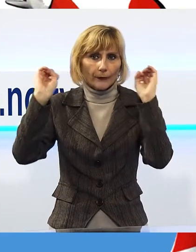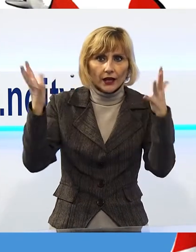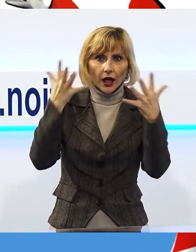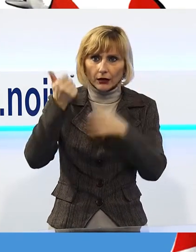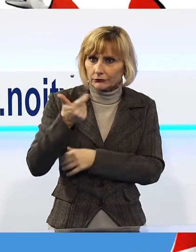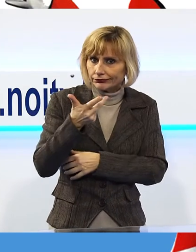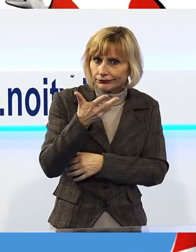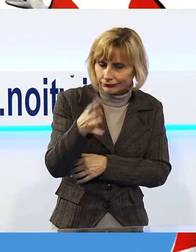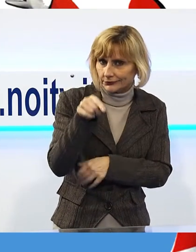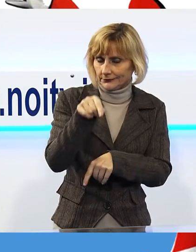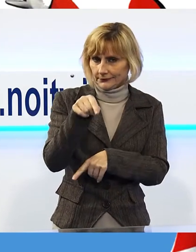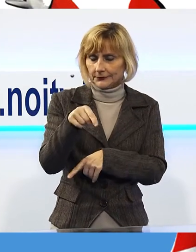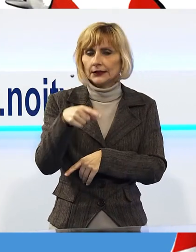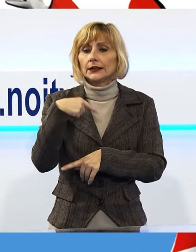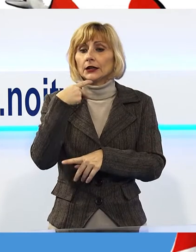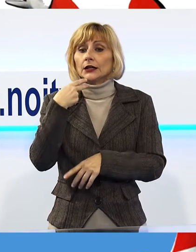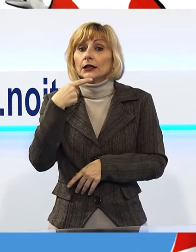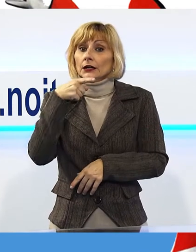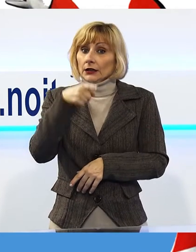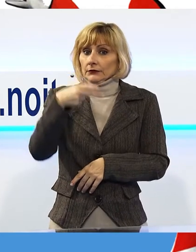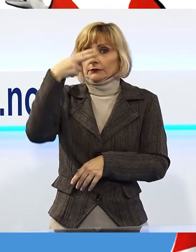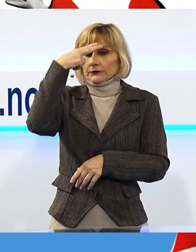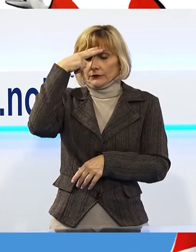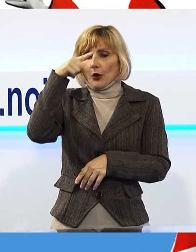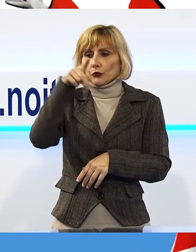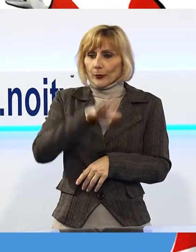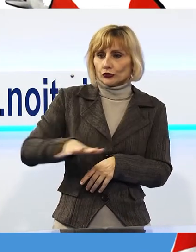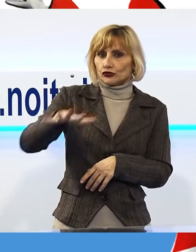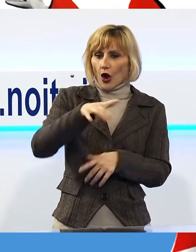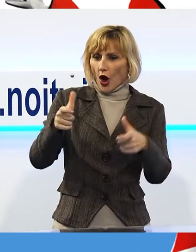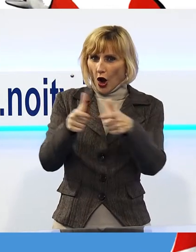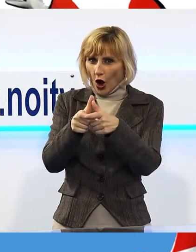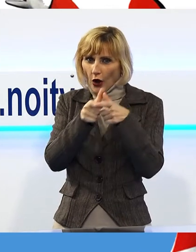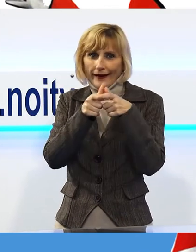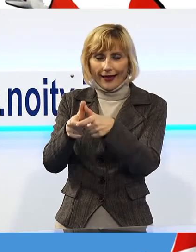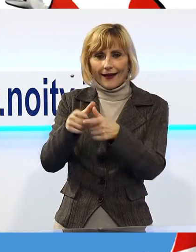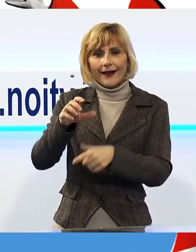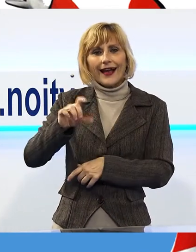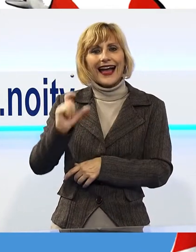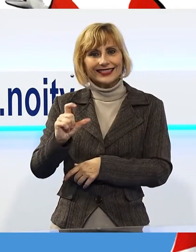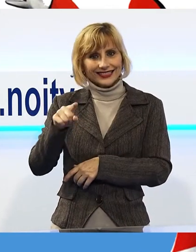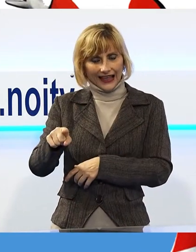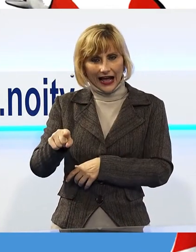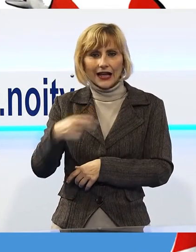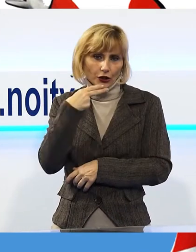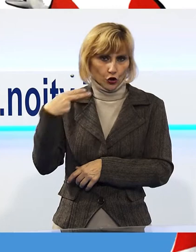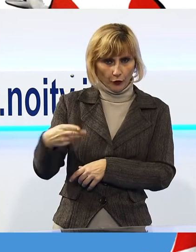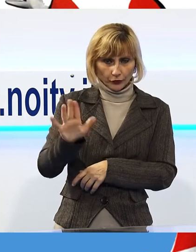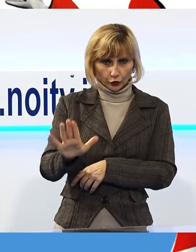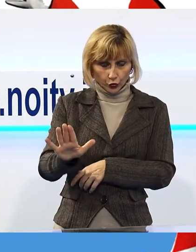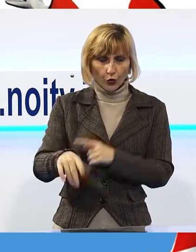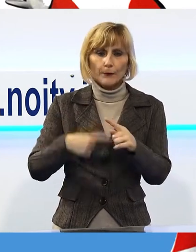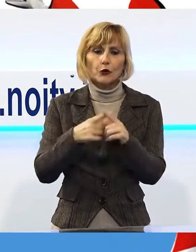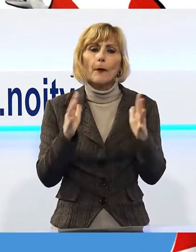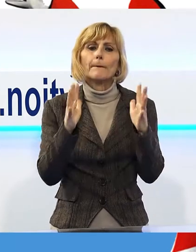taumaturgo. A lui è dedicato un quartiere di Catania e la splendida basilica di Assoro in provincia di Enna.